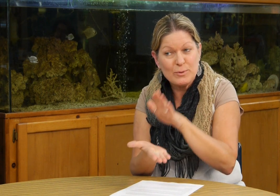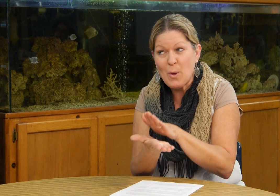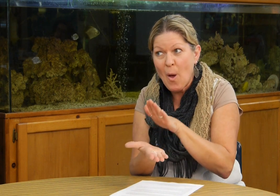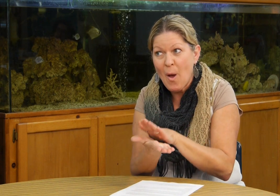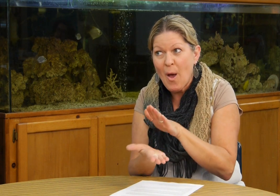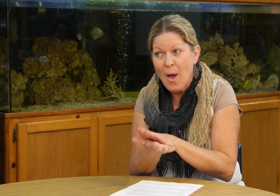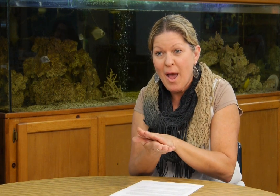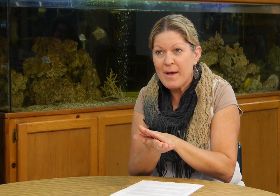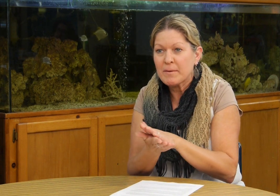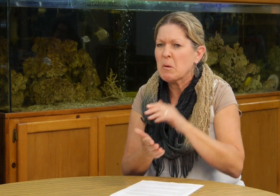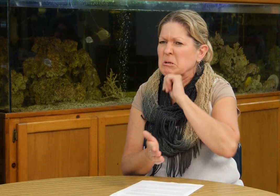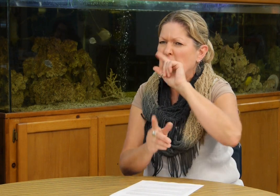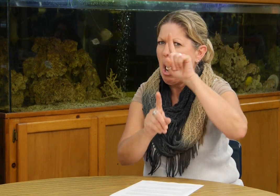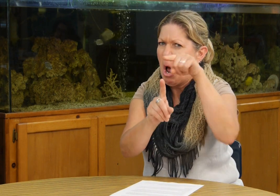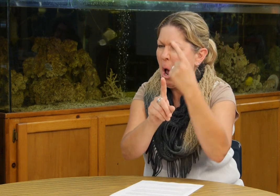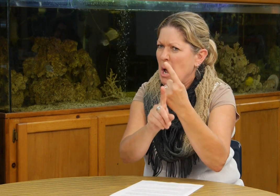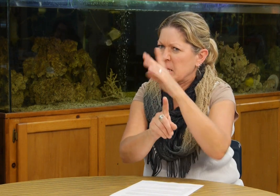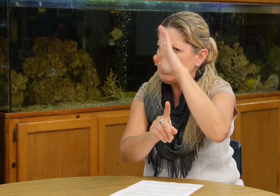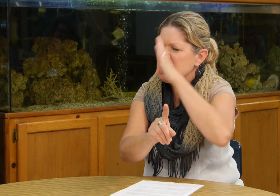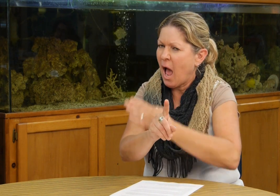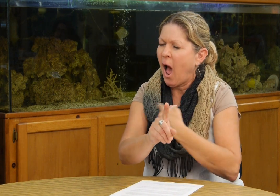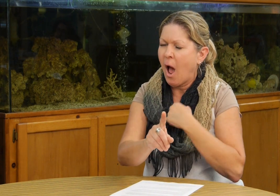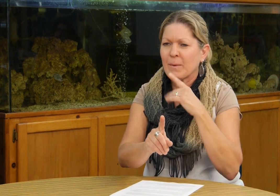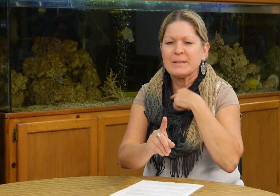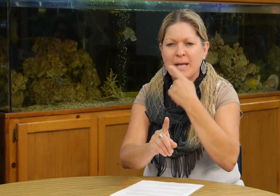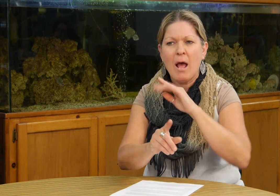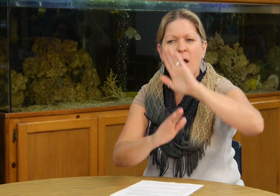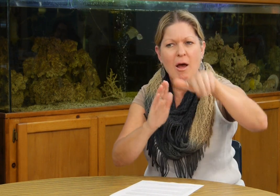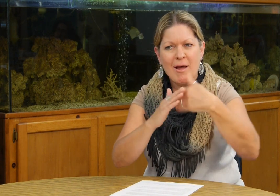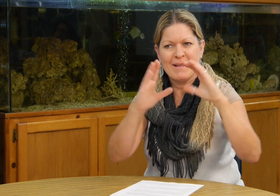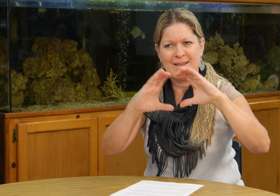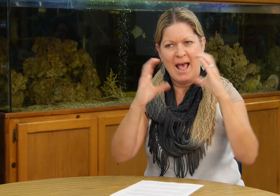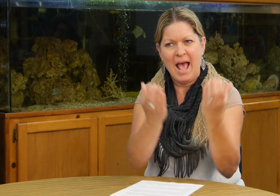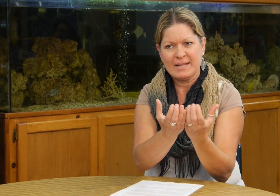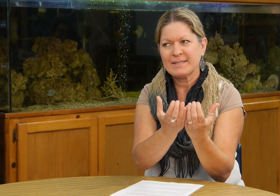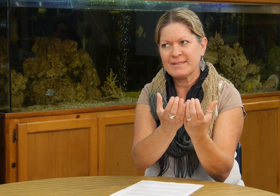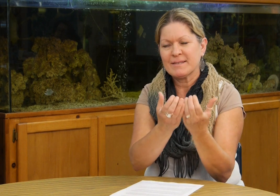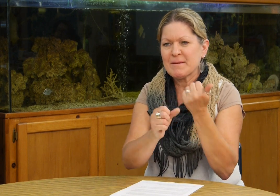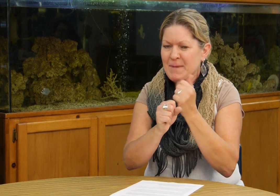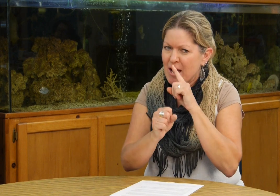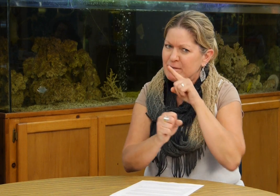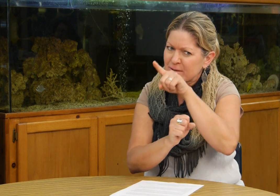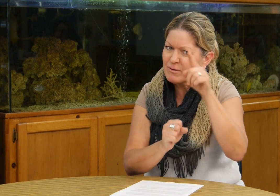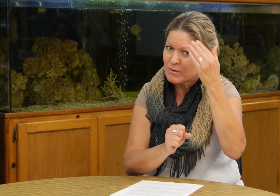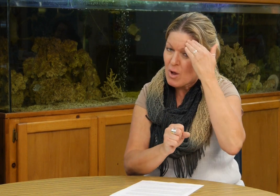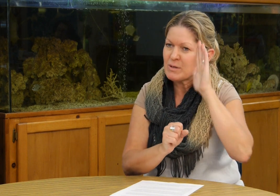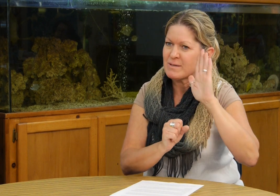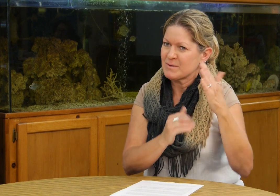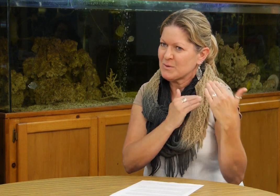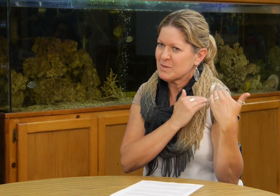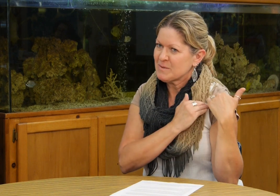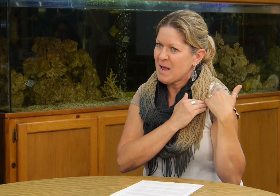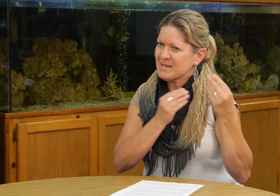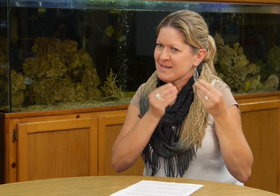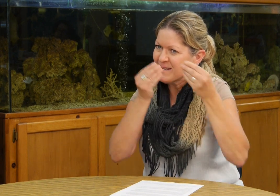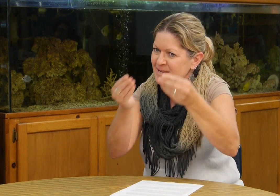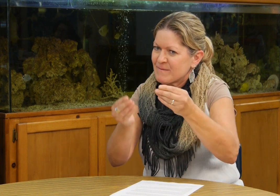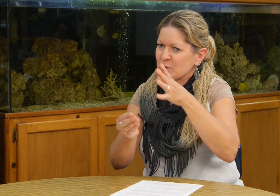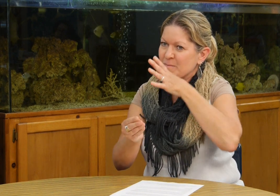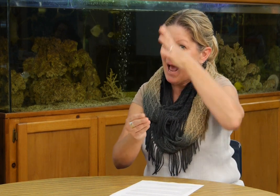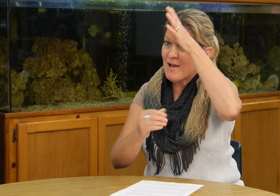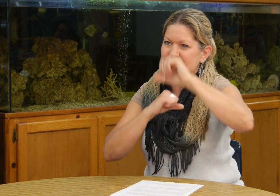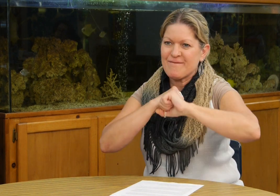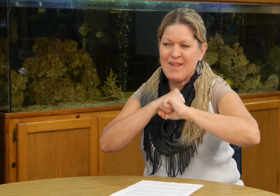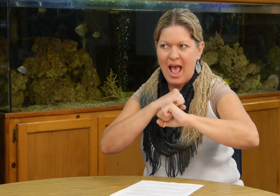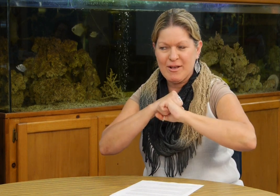las citas o las invitaciones necesarias si no solamente a su hijo se lo voy a decir a la clase entera porque esto es algo que ellos tienen que